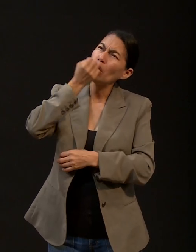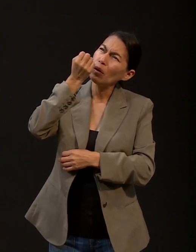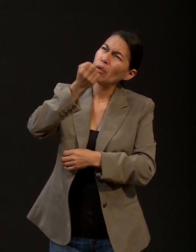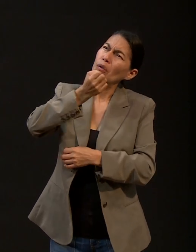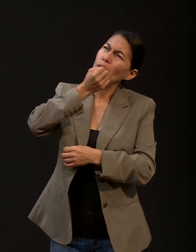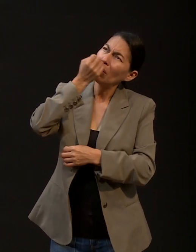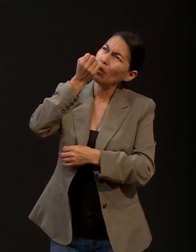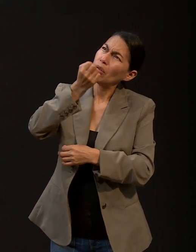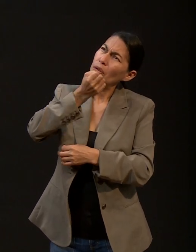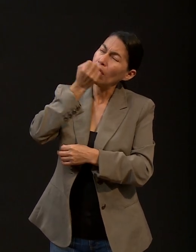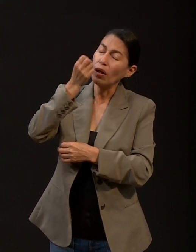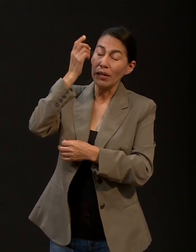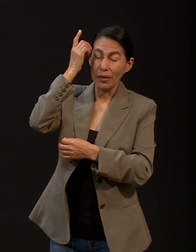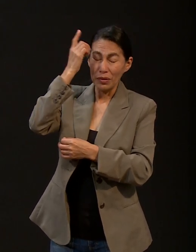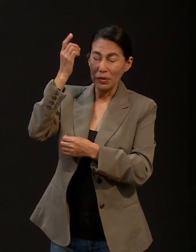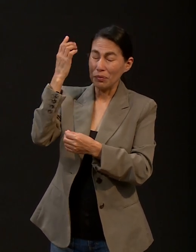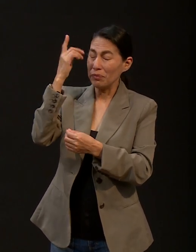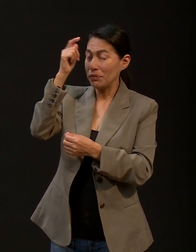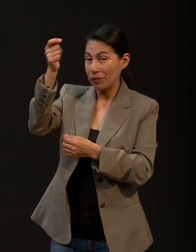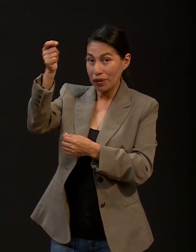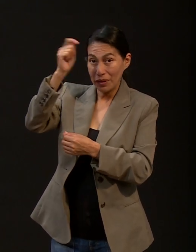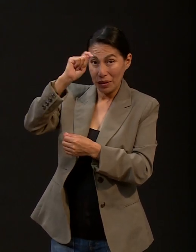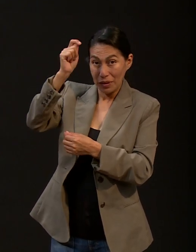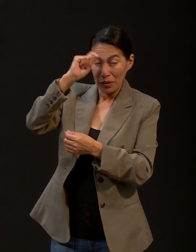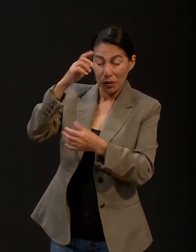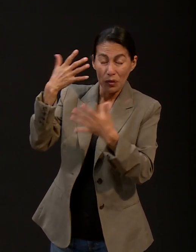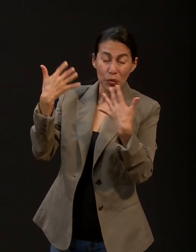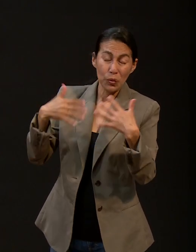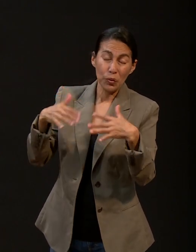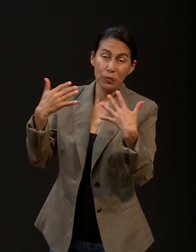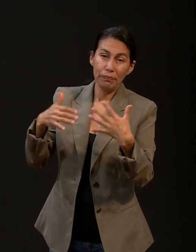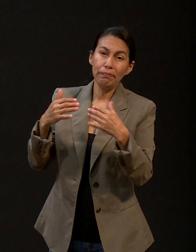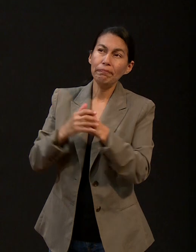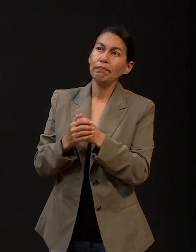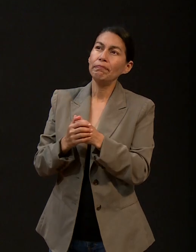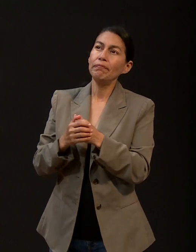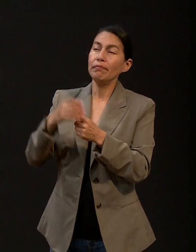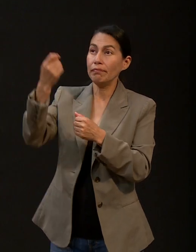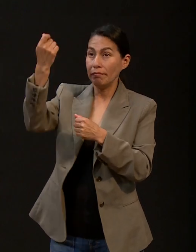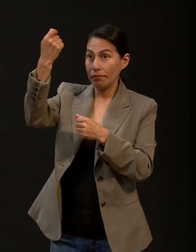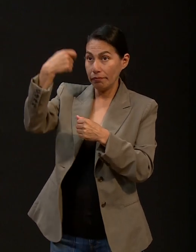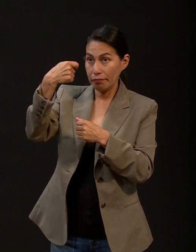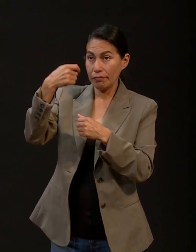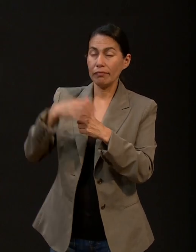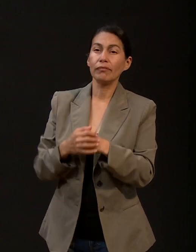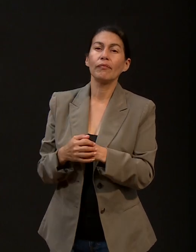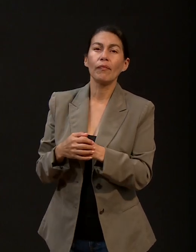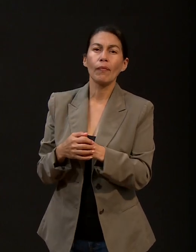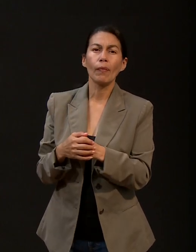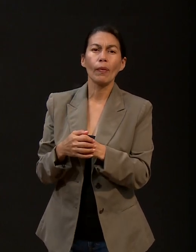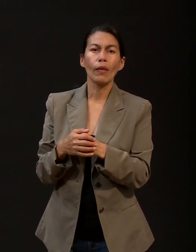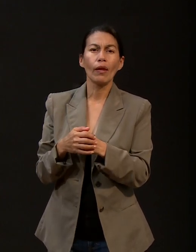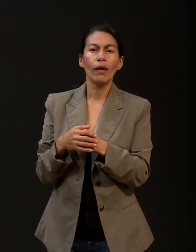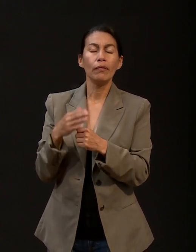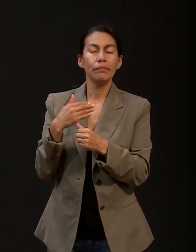maravillas que podemos visualizar. Si nos detenemos a contemplar cada acto.